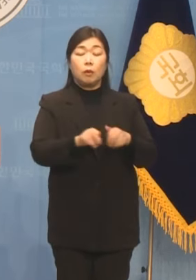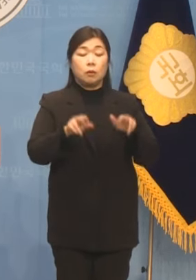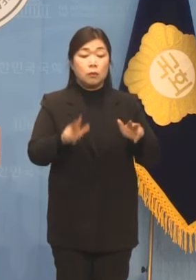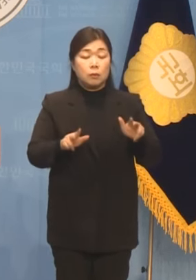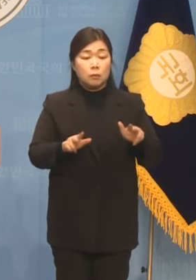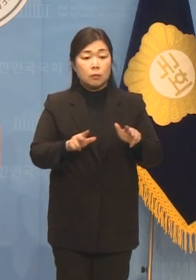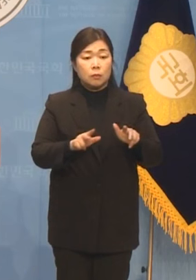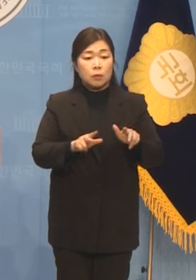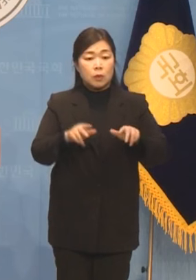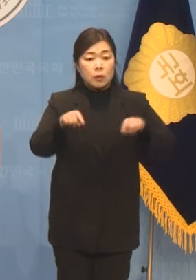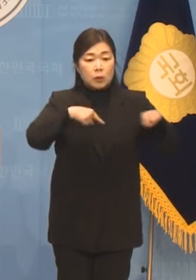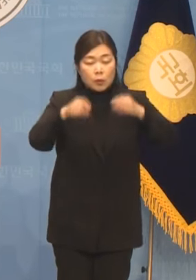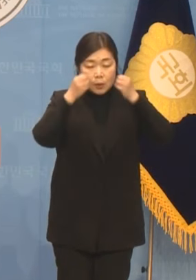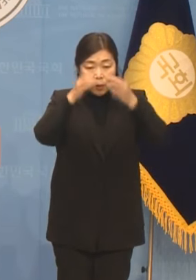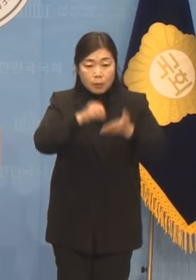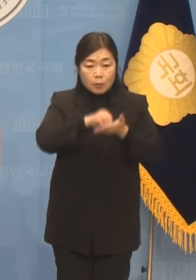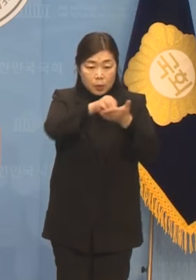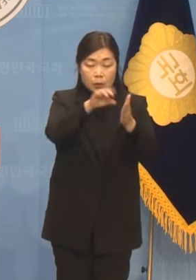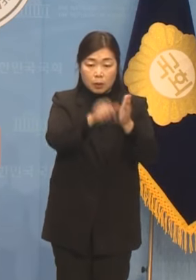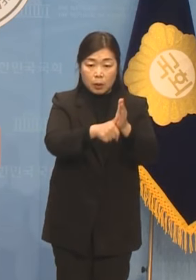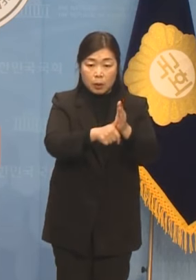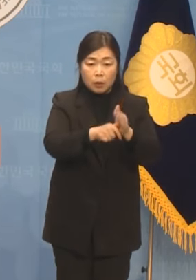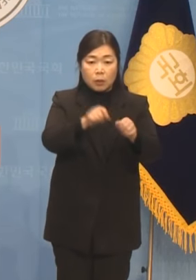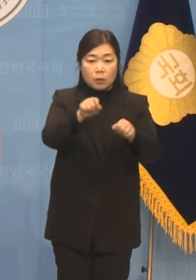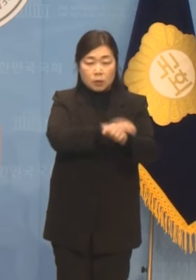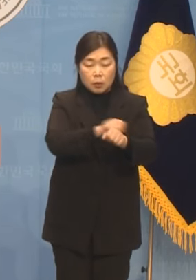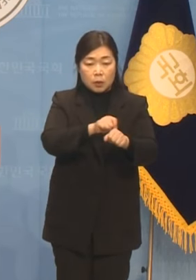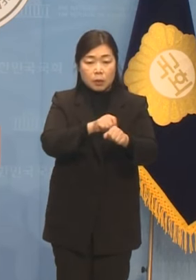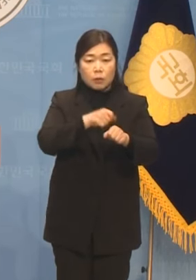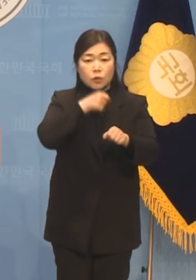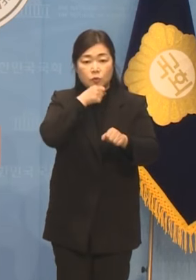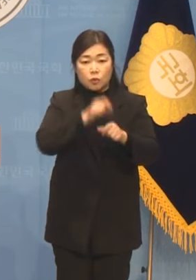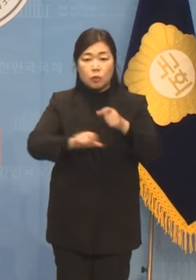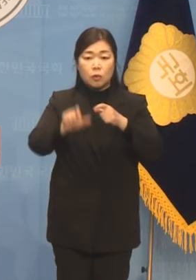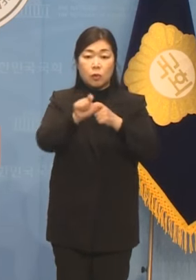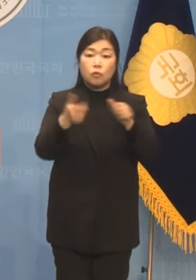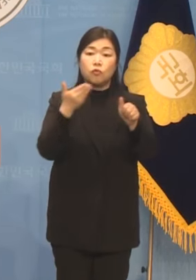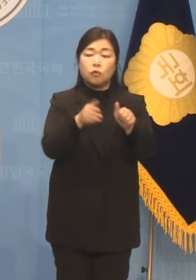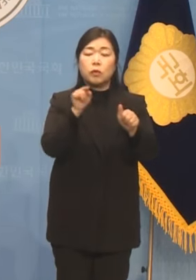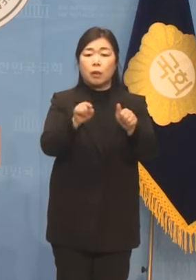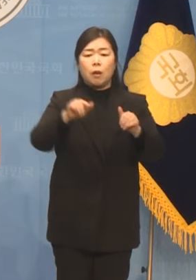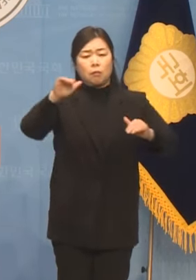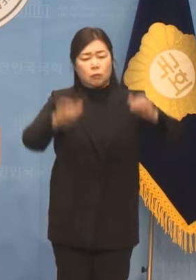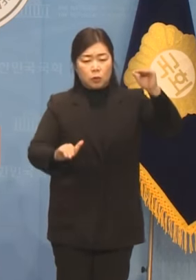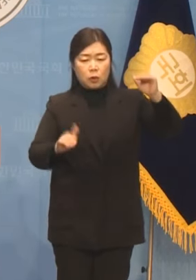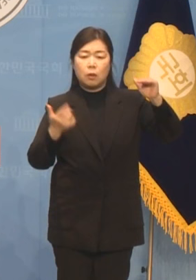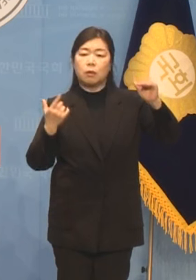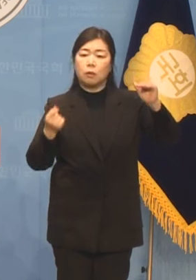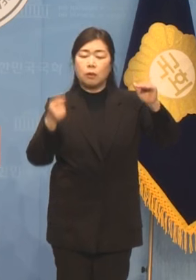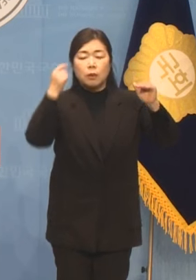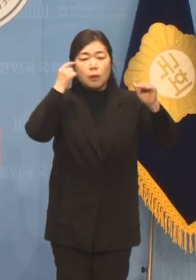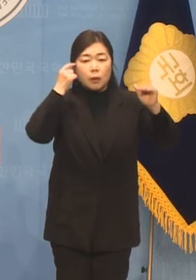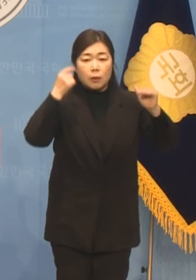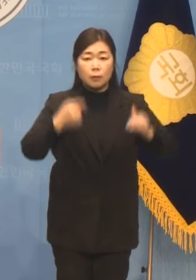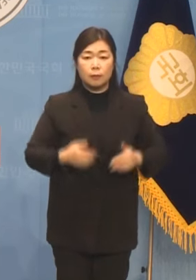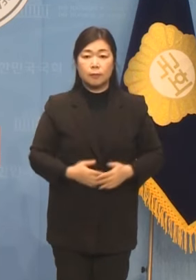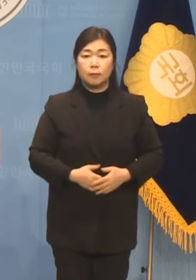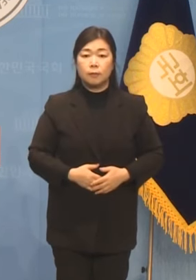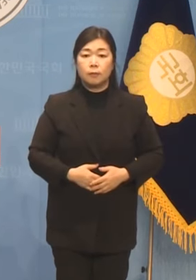무너뜨리고 불공정한 특혜에 다를 바가 없는 것입니다. 모든 국민이